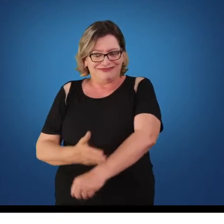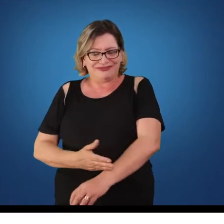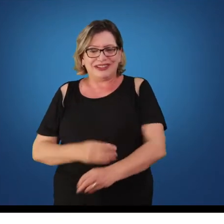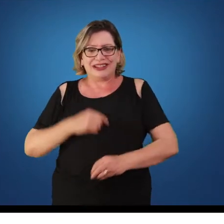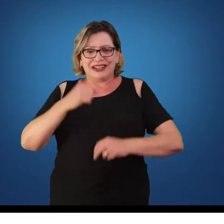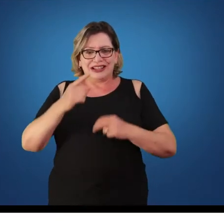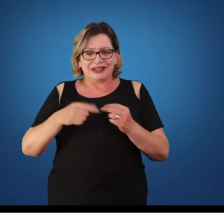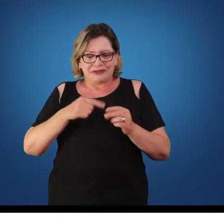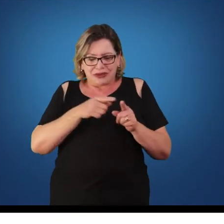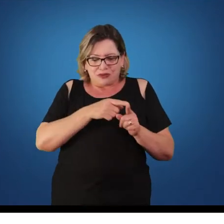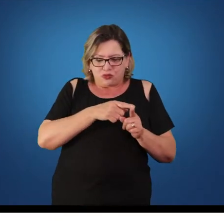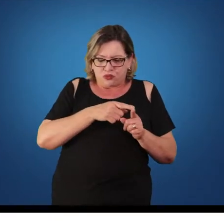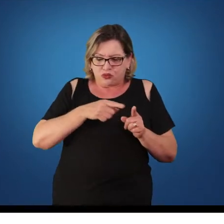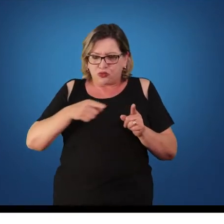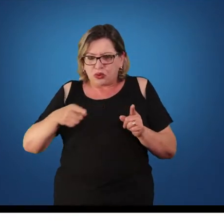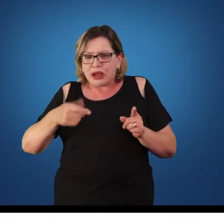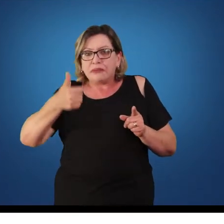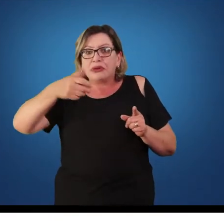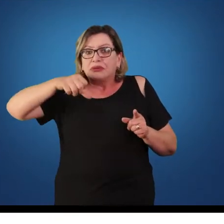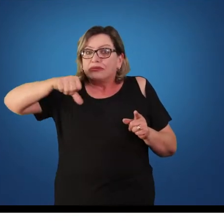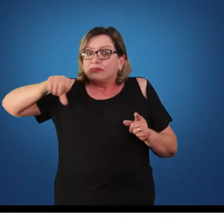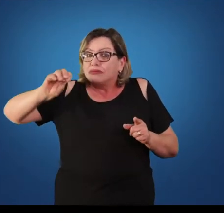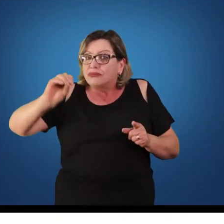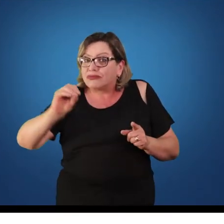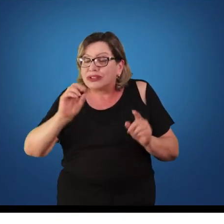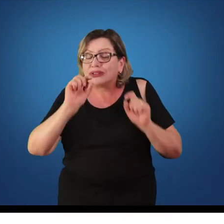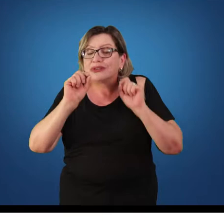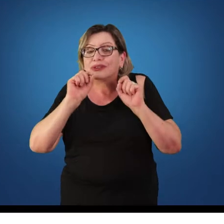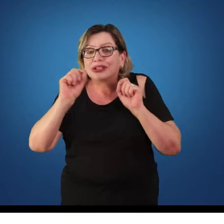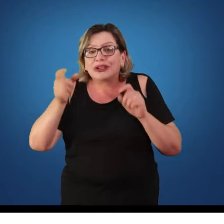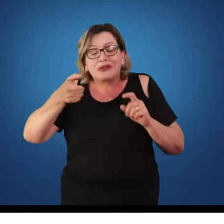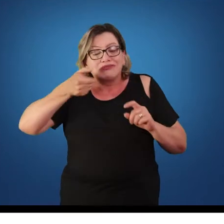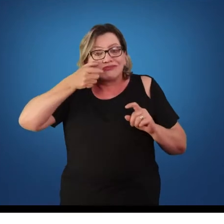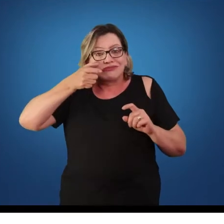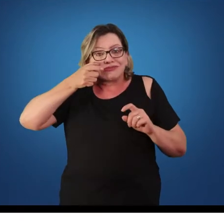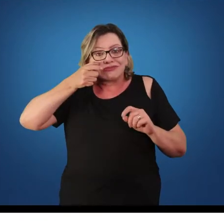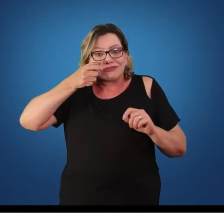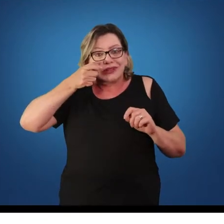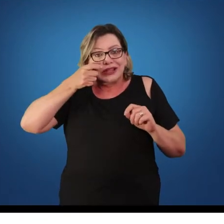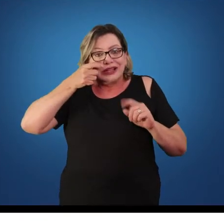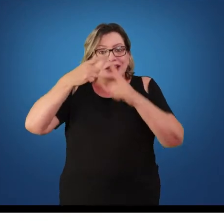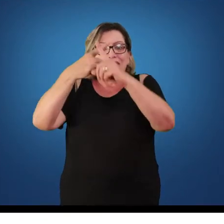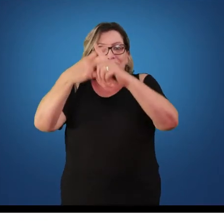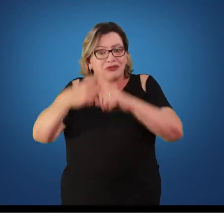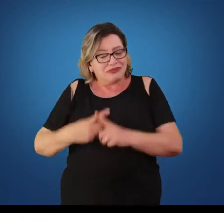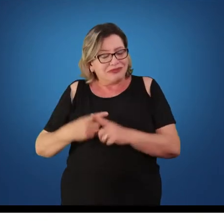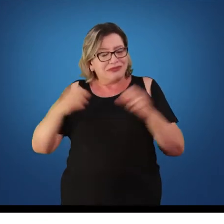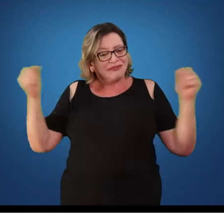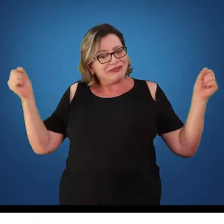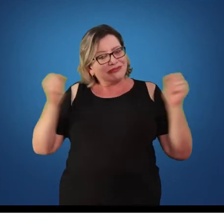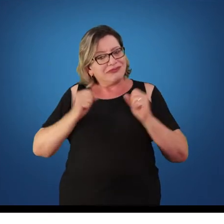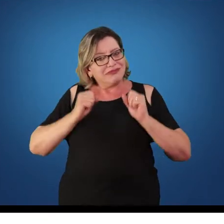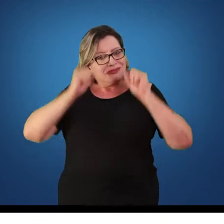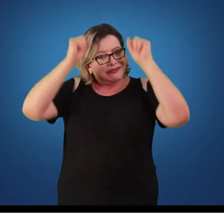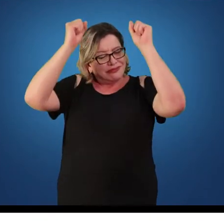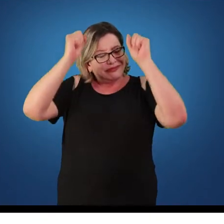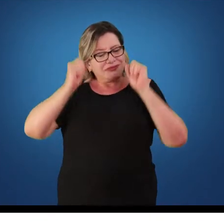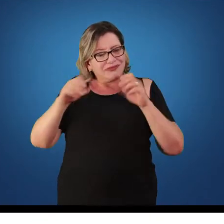década de 80, 90, se observa que essas ginásticas de competição e essa ginástica de condicionamento físico